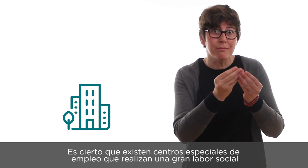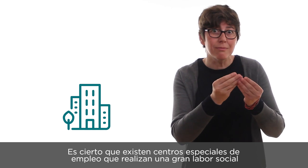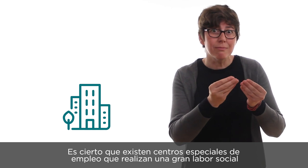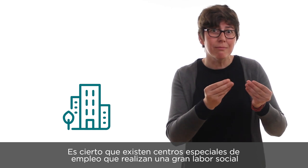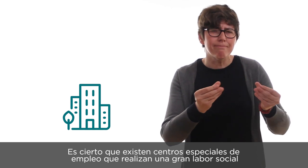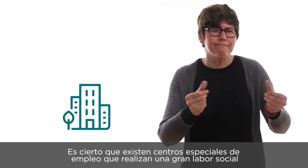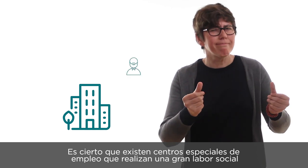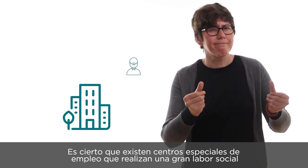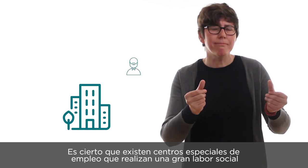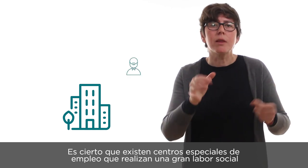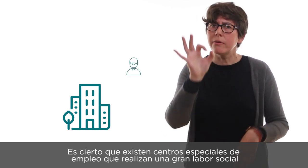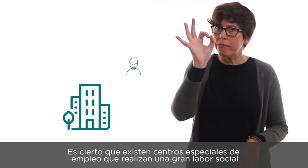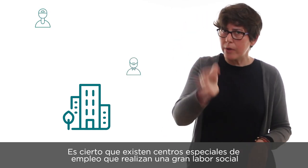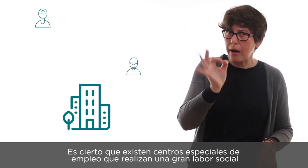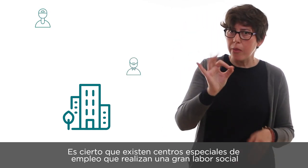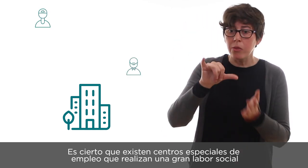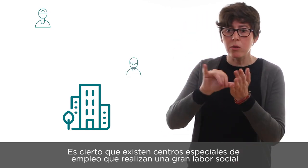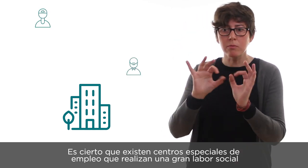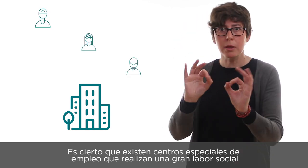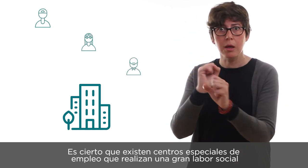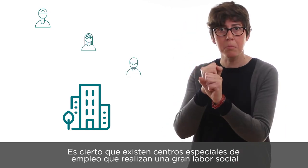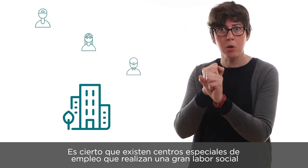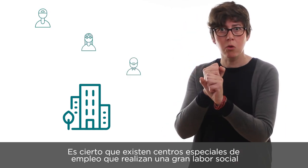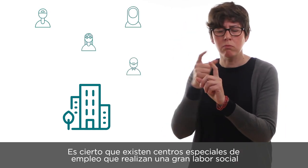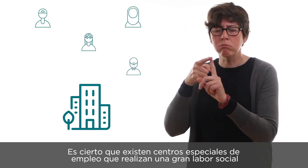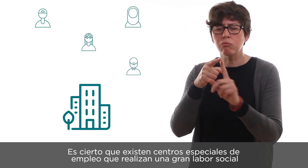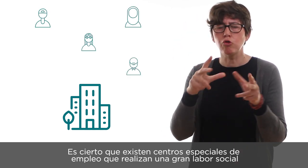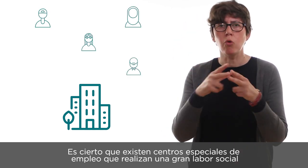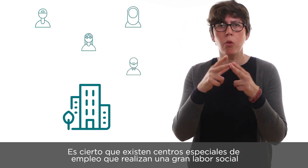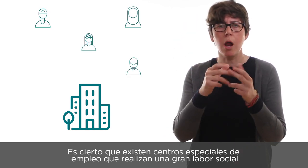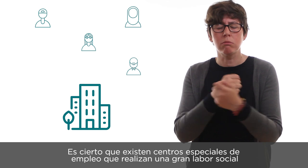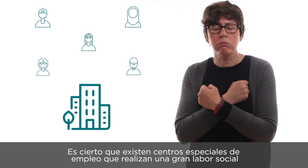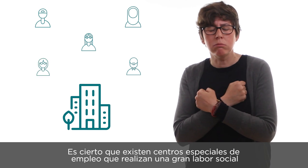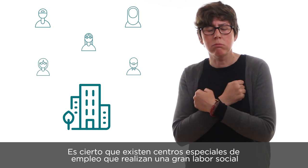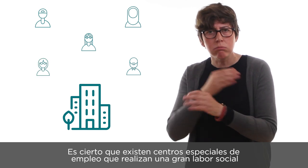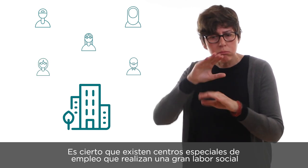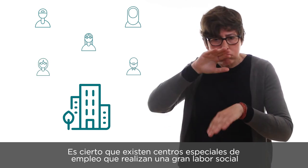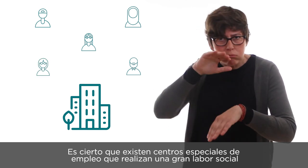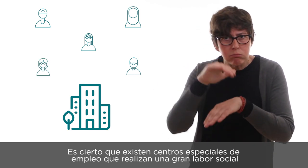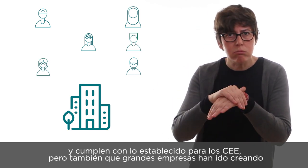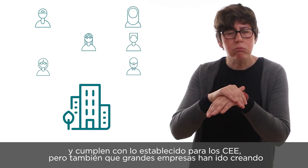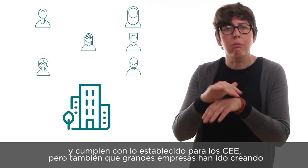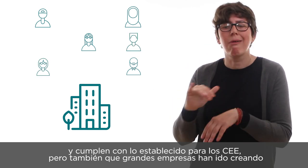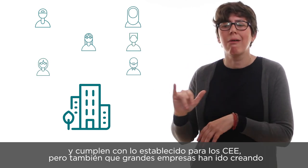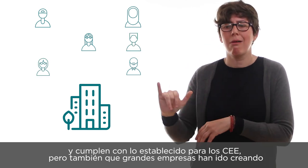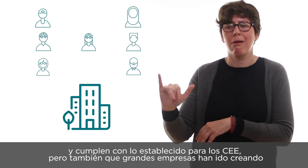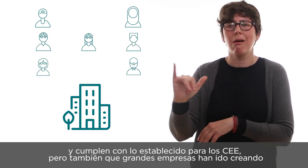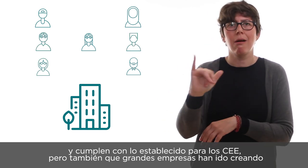cierto que existen Centros Especiales de Empleo que realizan una gran labor social y cumplen con lo